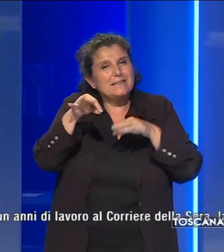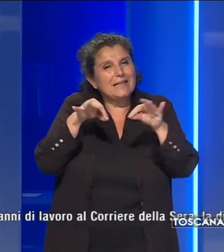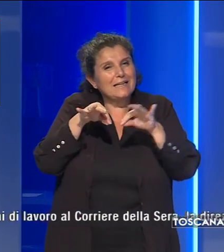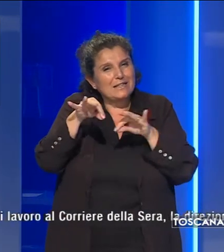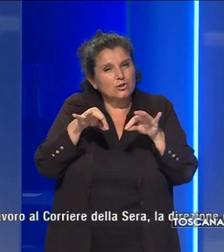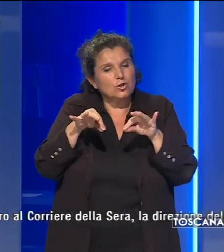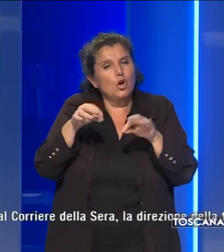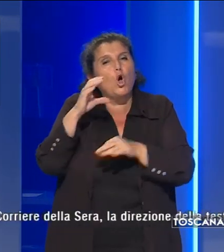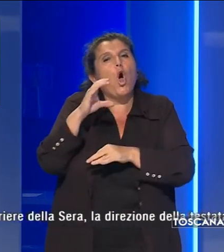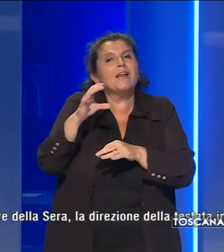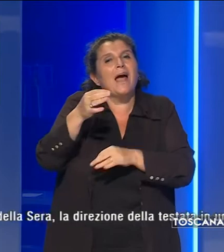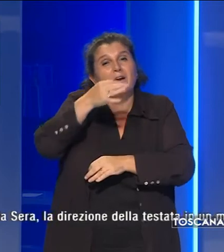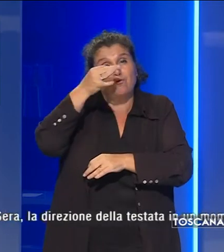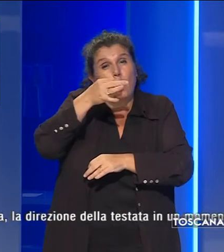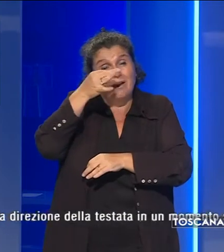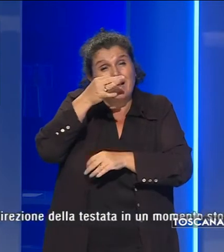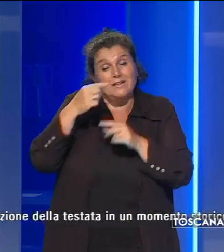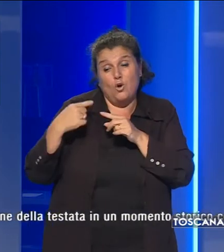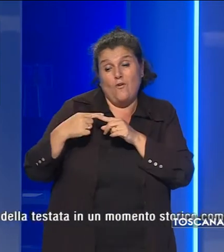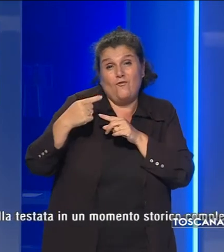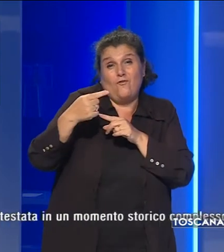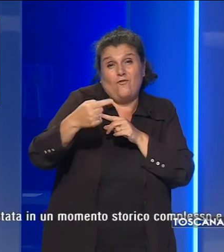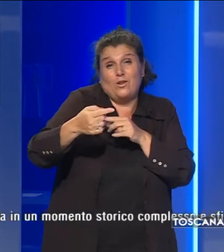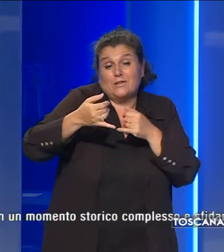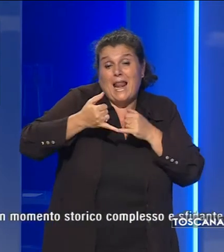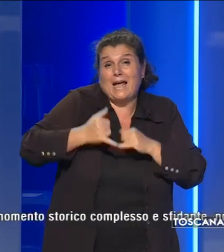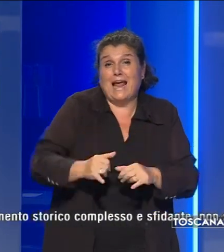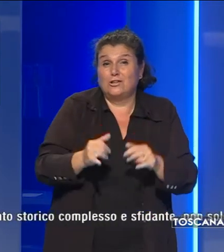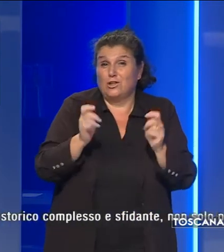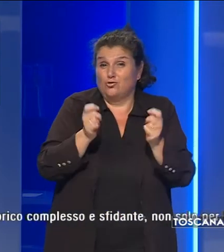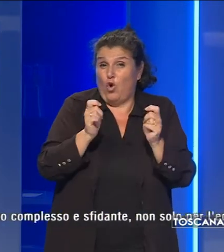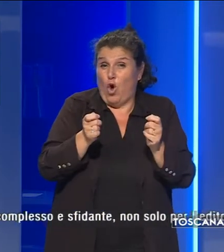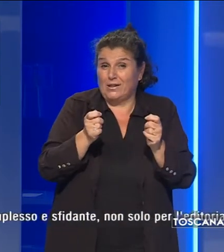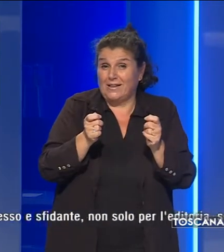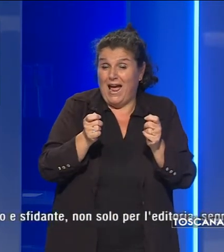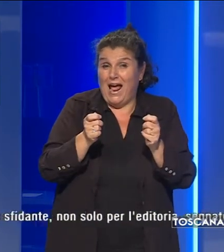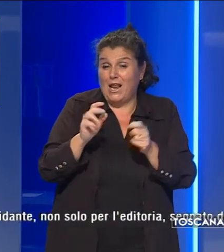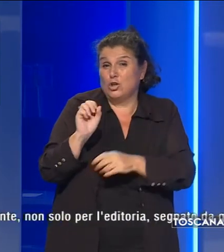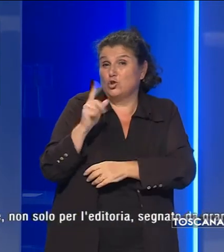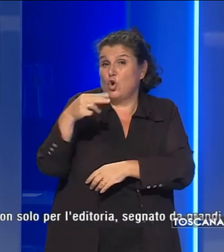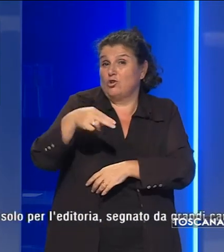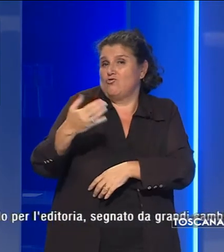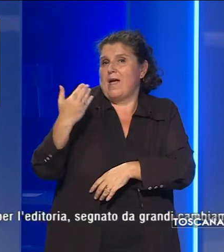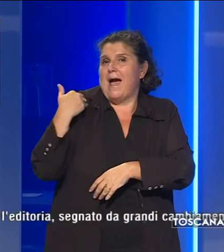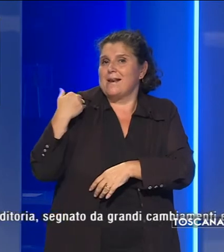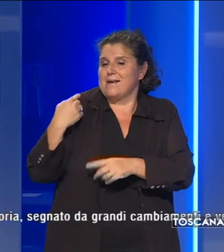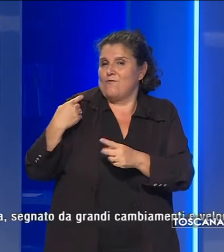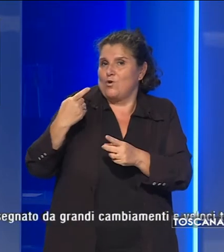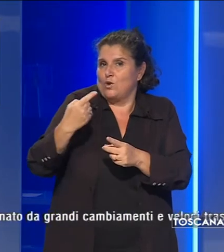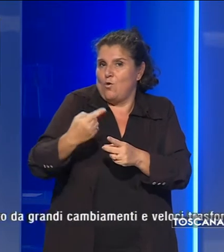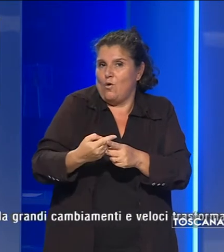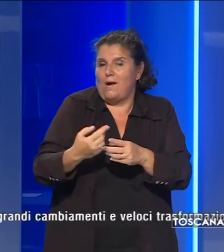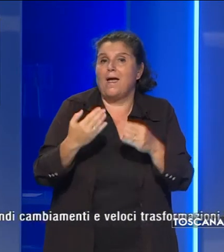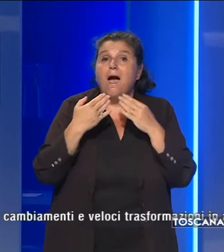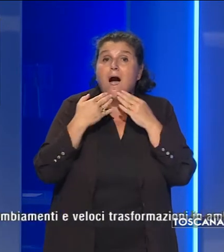di Corriere Fiorentino fin dalla nascita della testata oltre 12 anni fa e rivolto gli